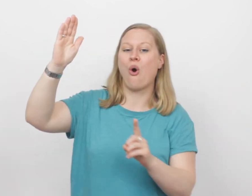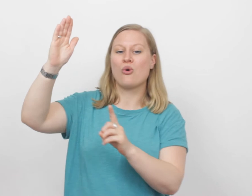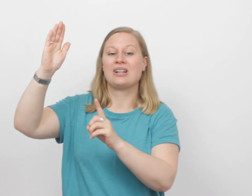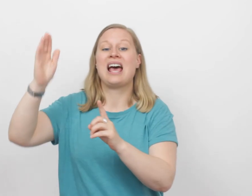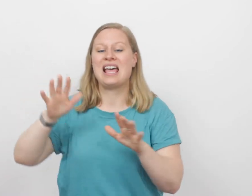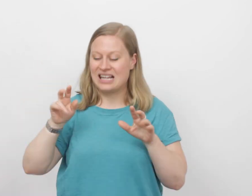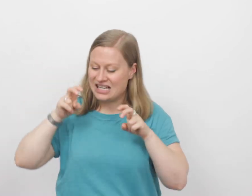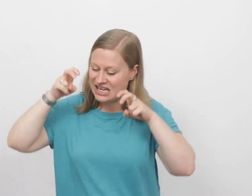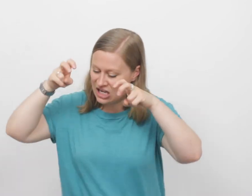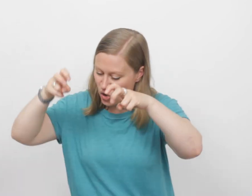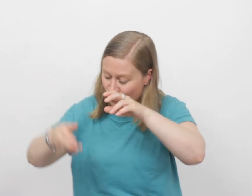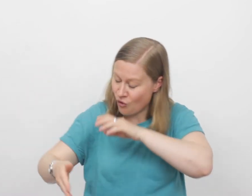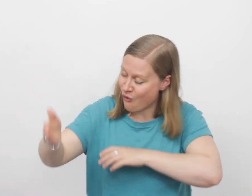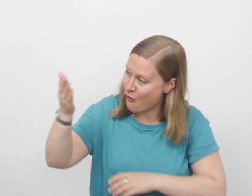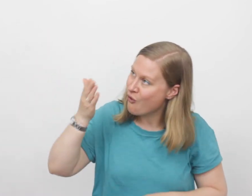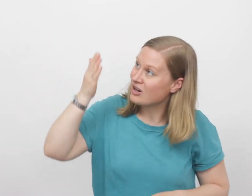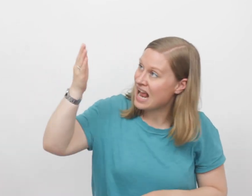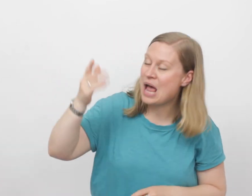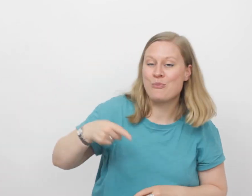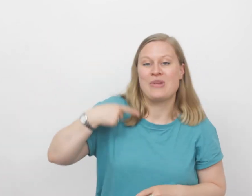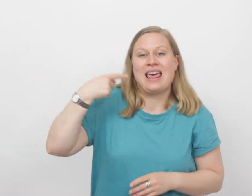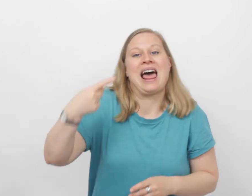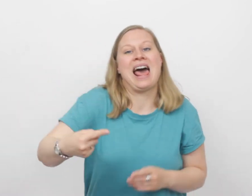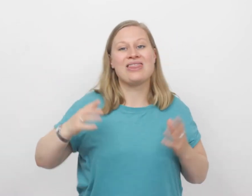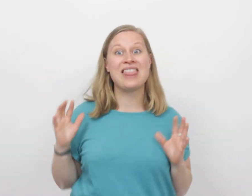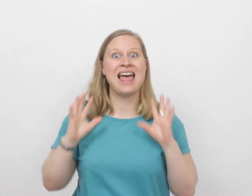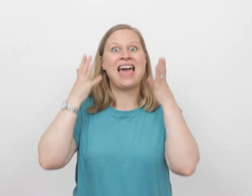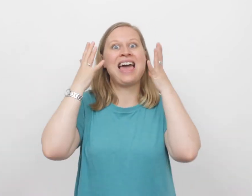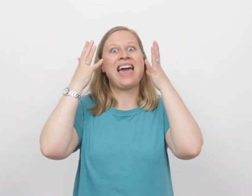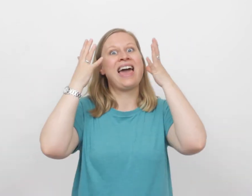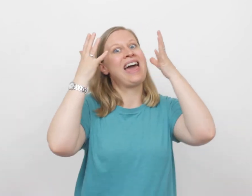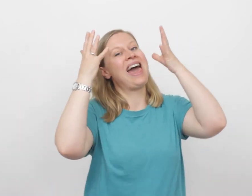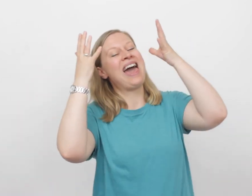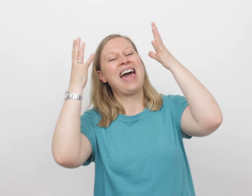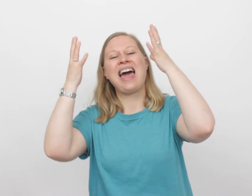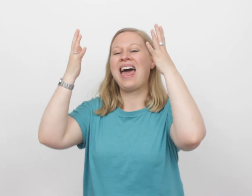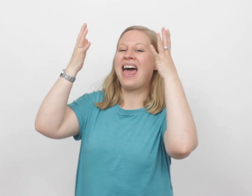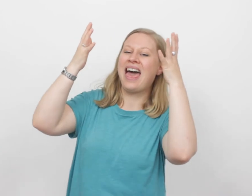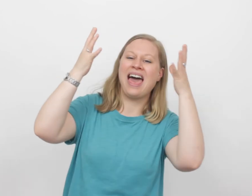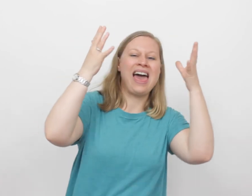Ik kniel voor hem En leef